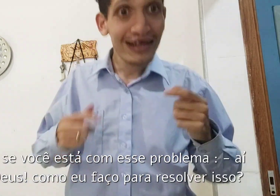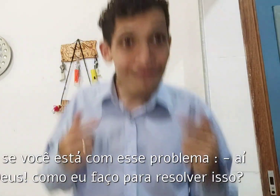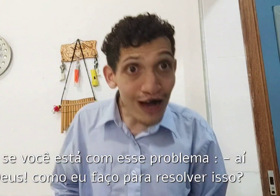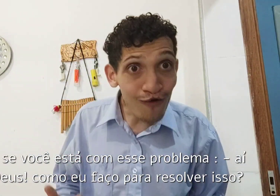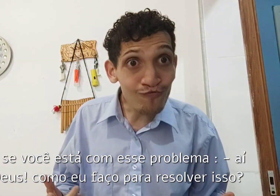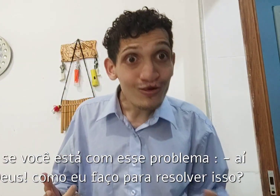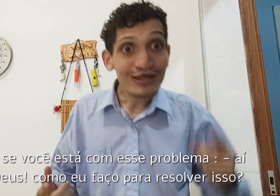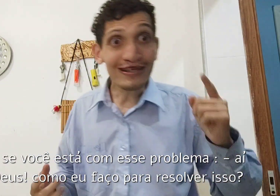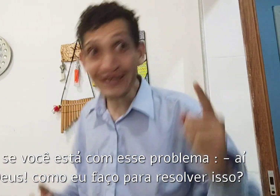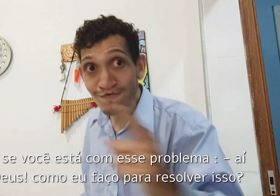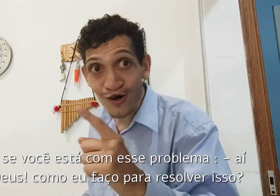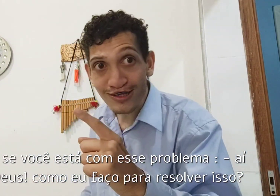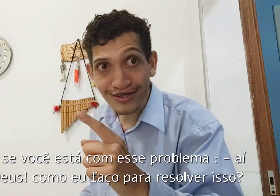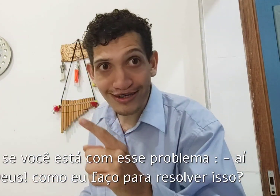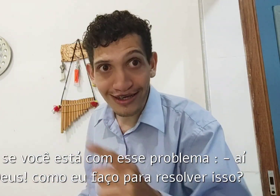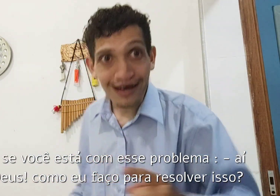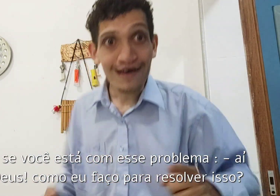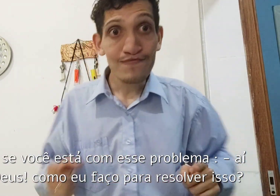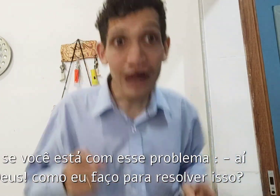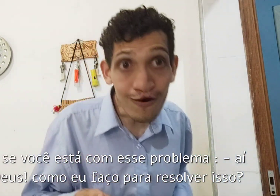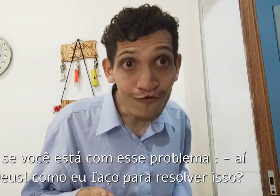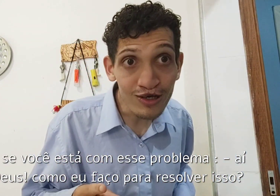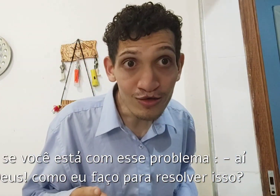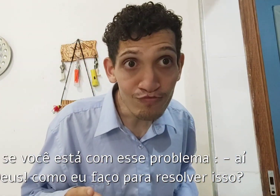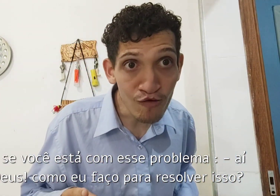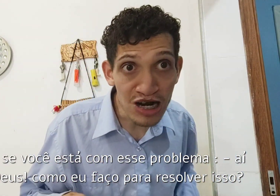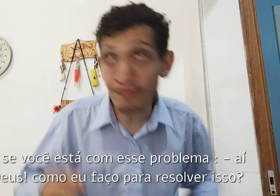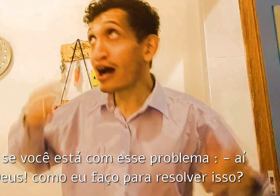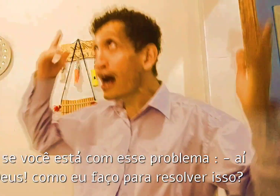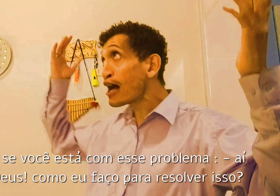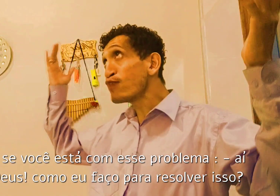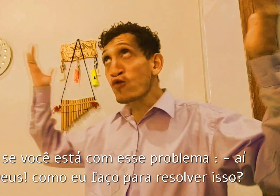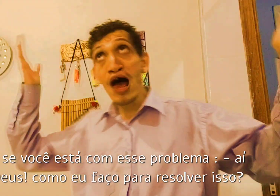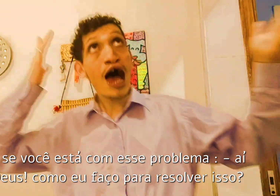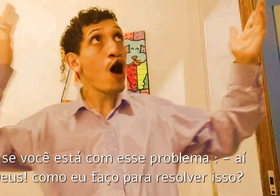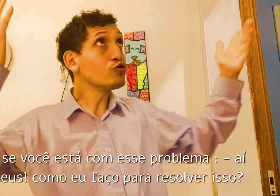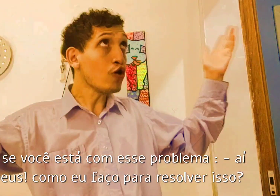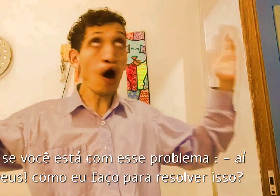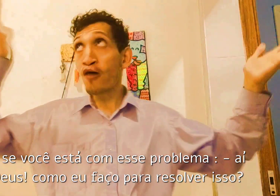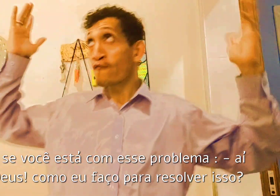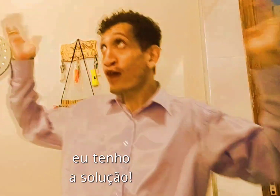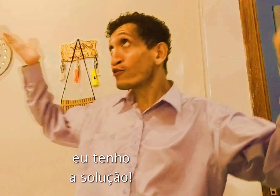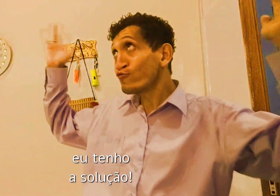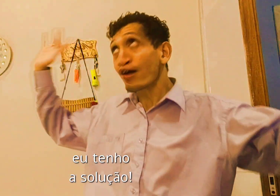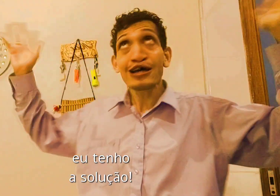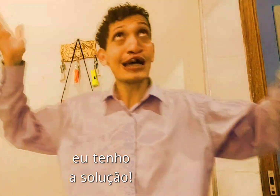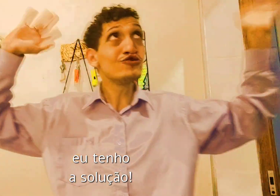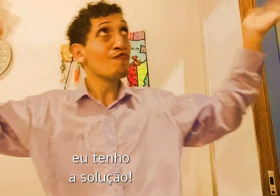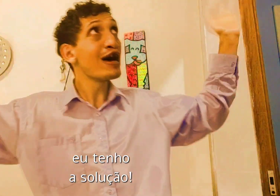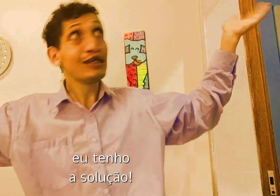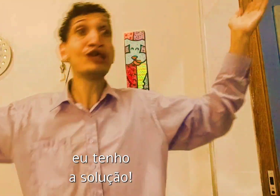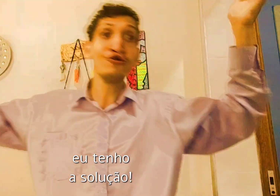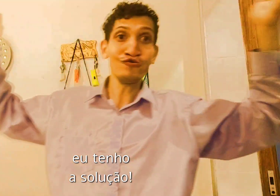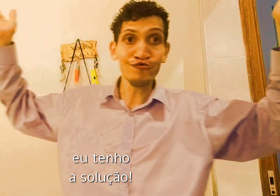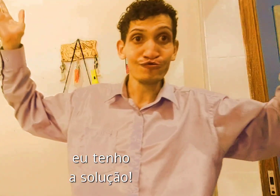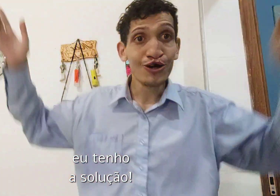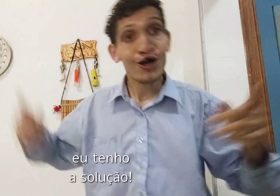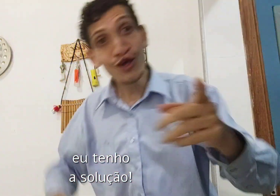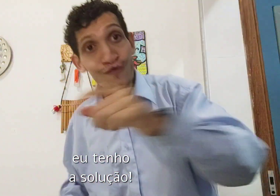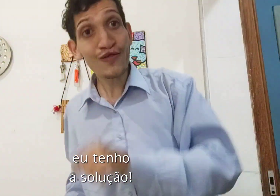Então, se você está com esse problema, ai meu Deus, como eu faço para resolver isso? Eu